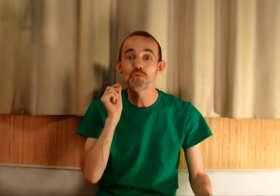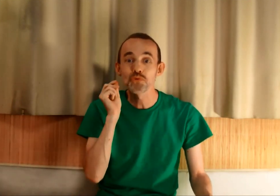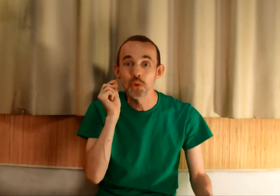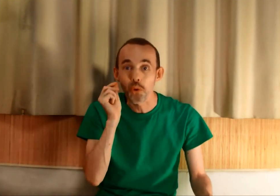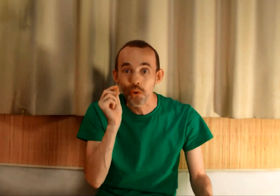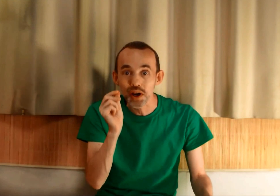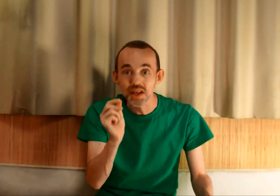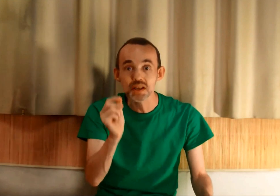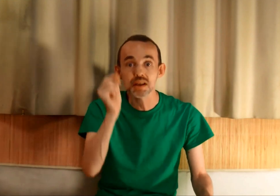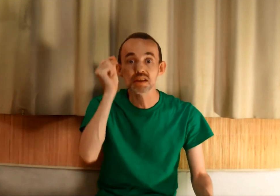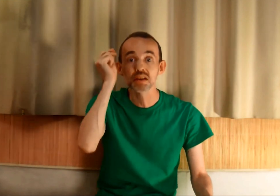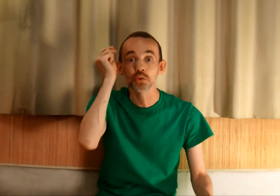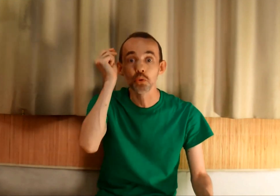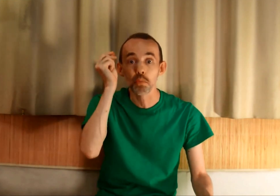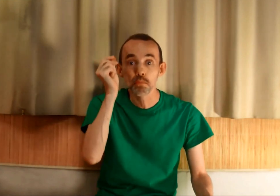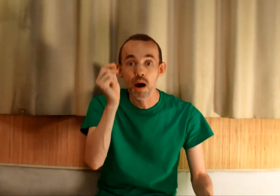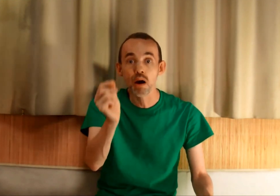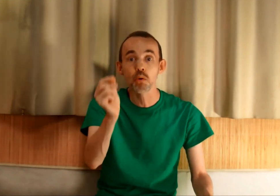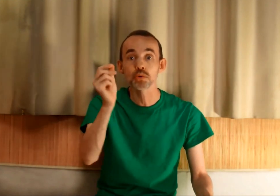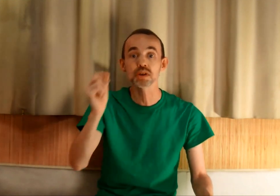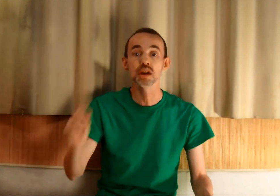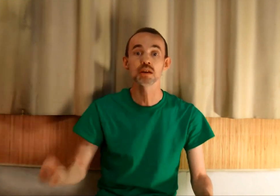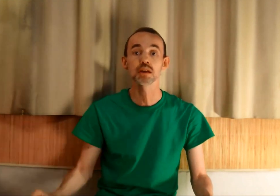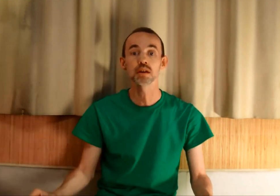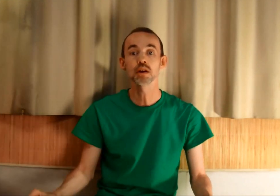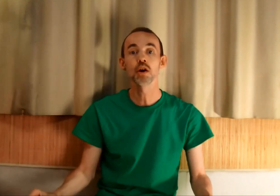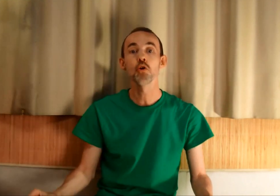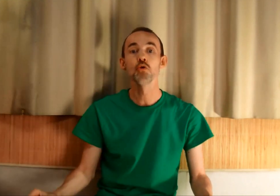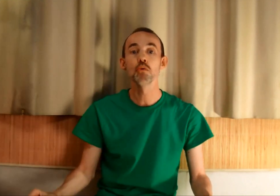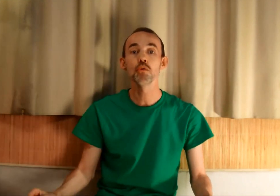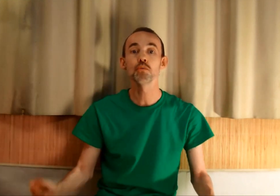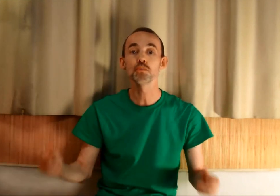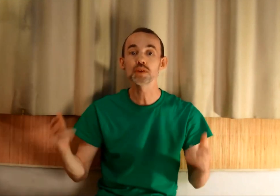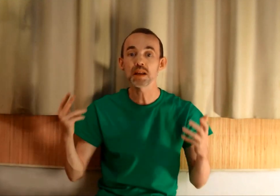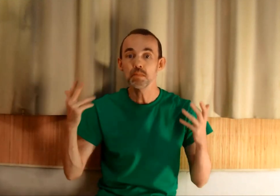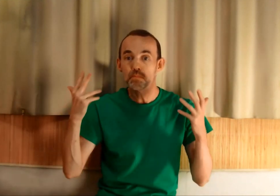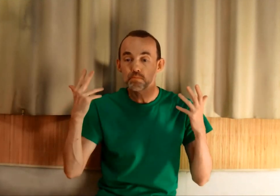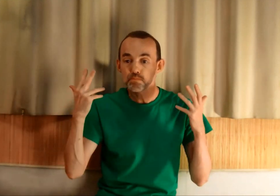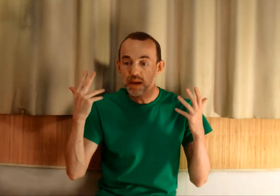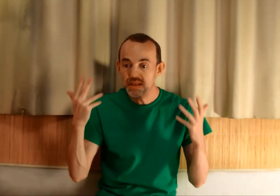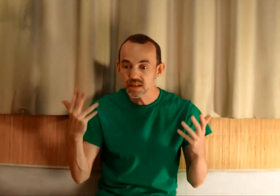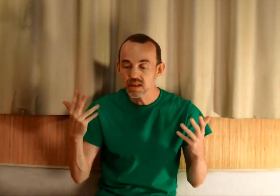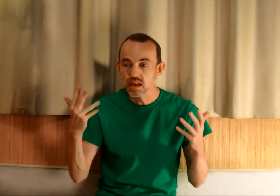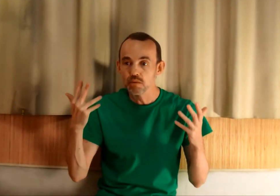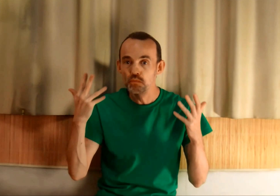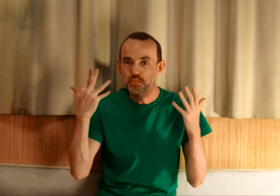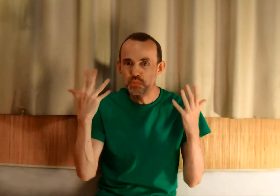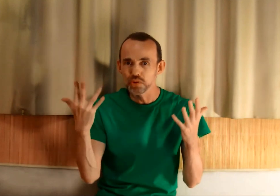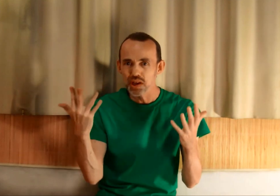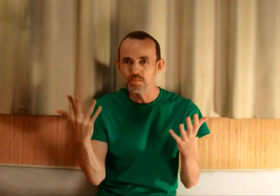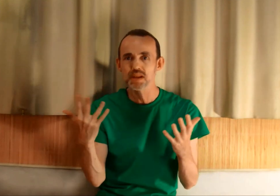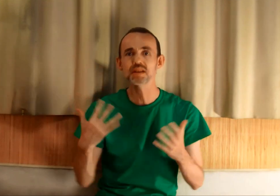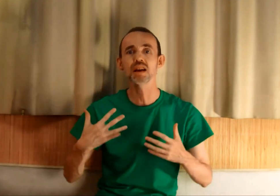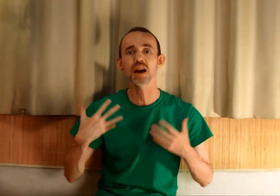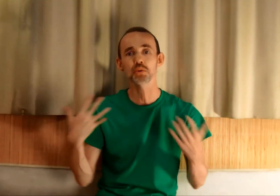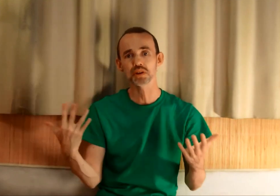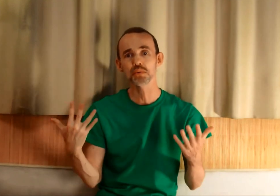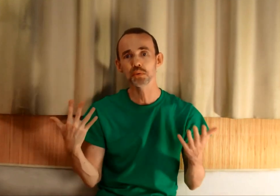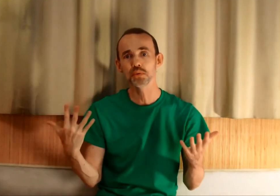plus gros risque, c'est de ne pas oser. Vous allez passer, vous pourriez passer à côté de votre